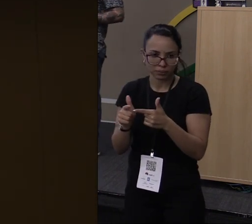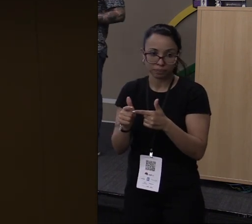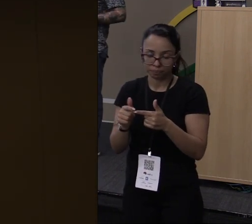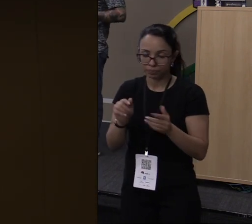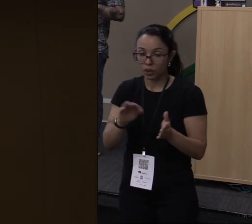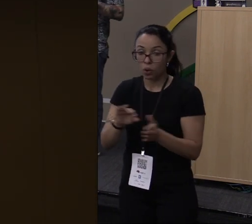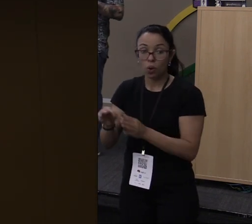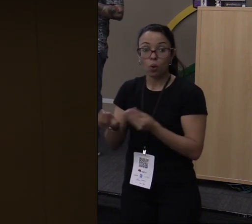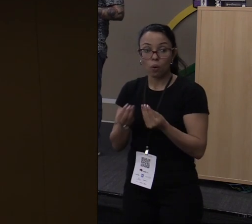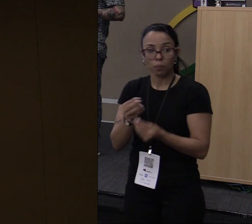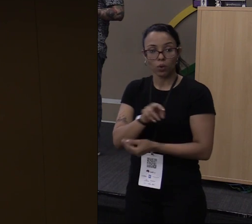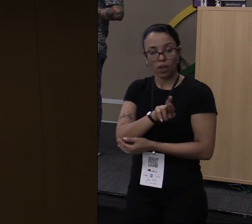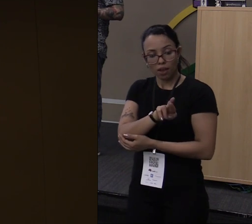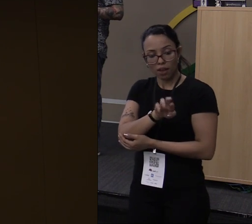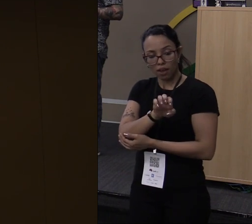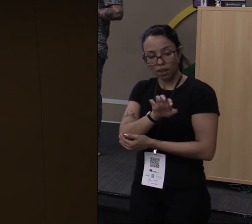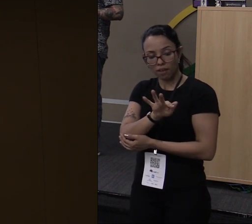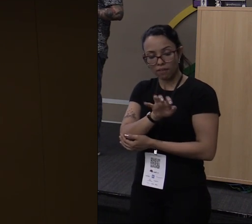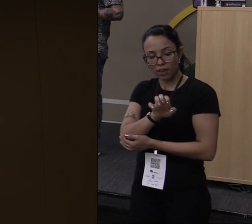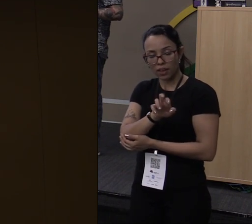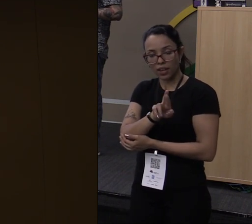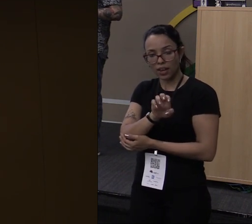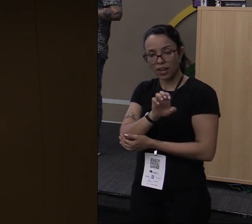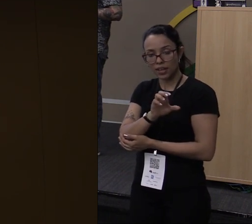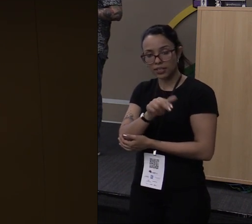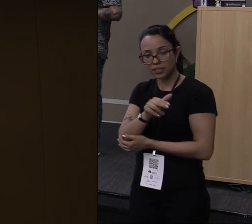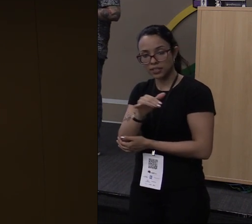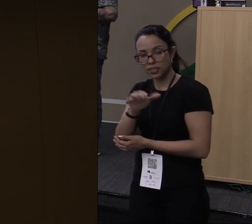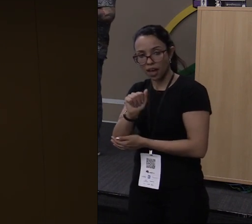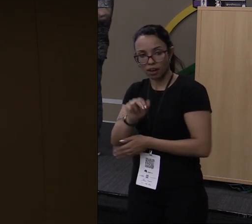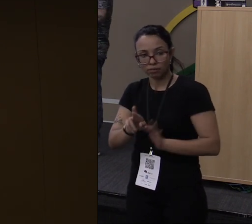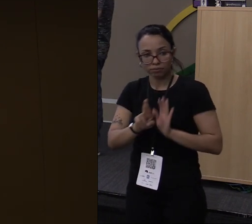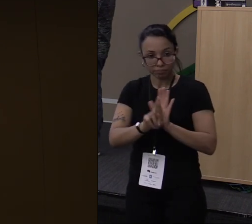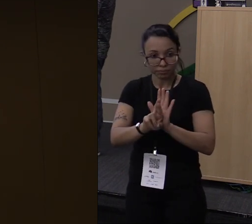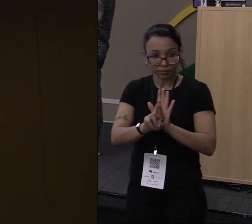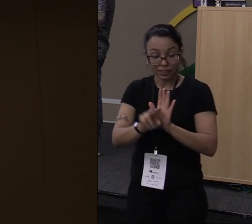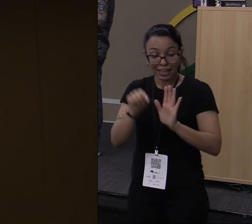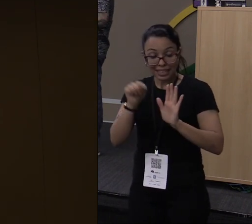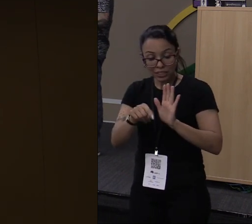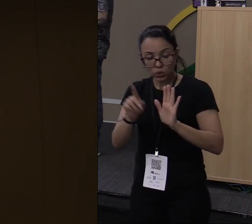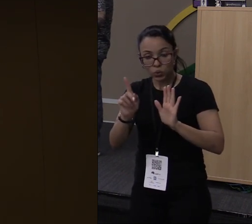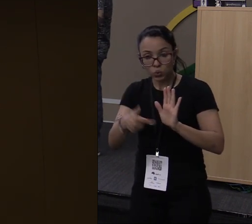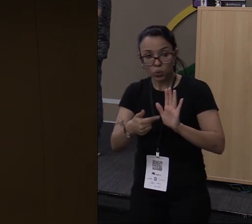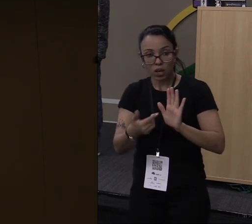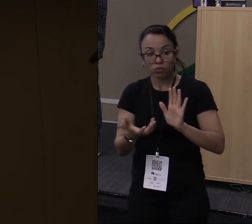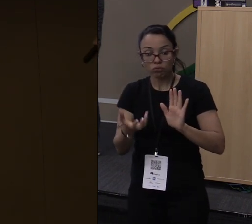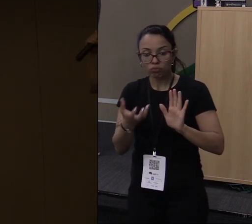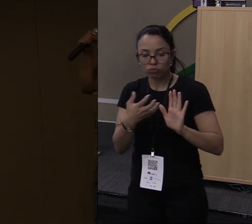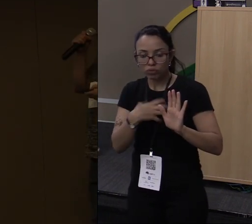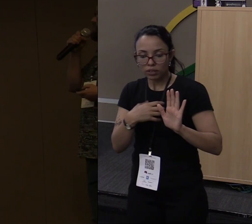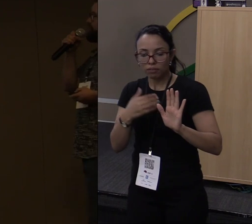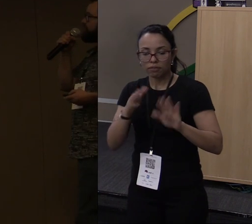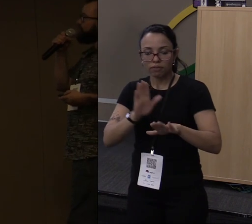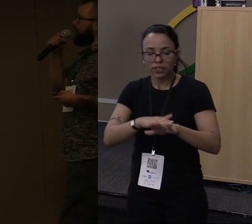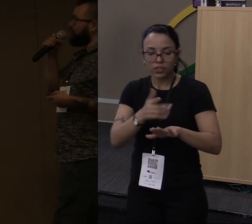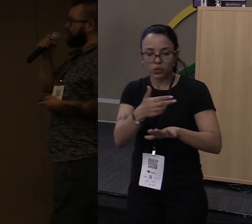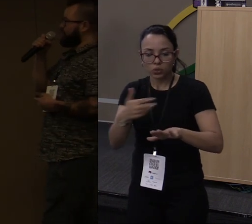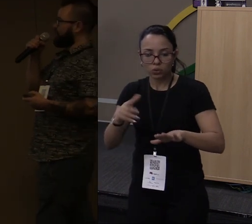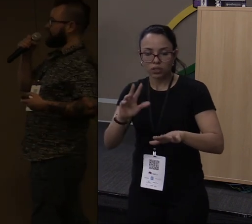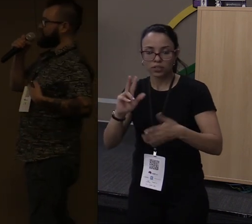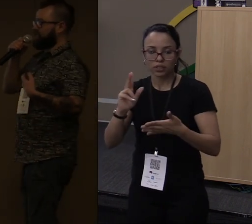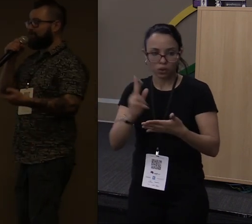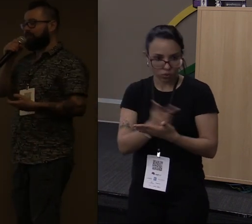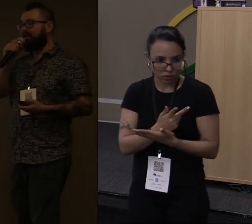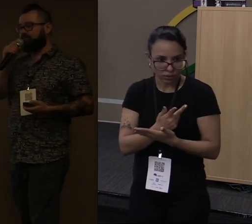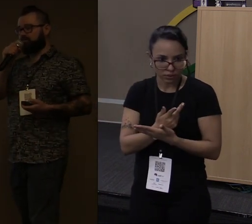referência é o jeito de você fazer as coisas acontecerem. Quando eu uso referência, eu estou usando o a gente chama de borrowing,